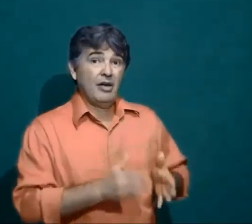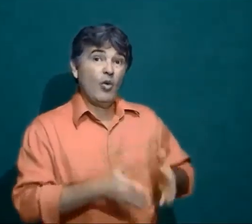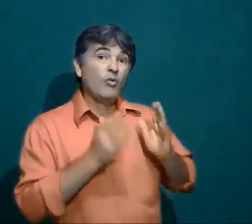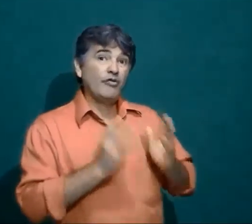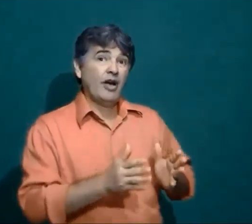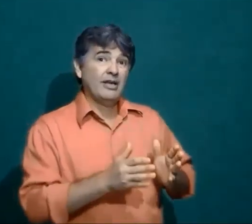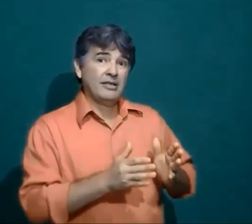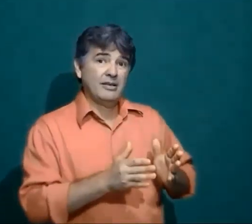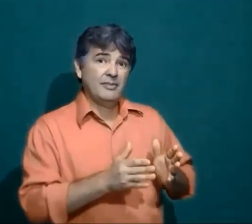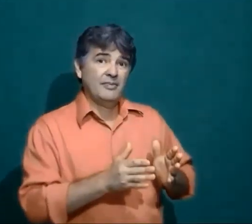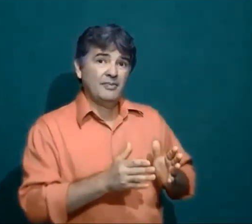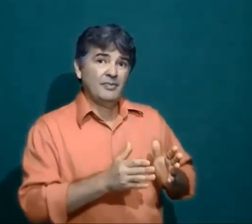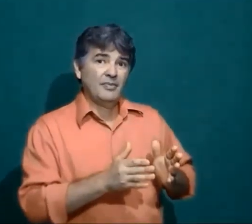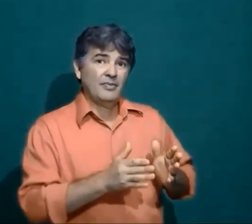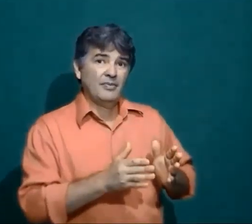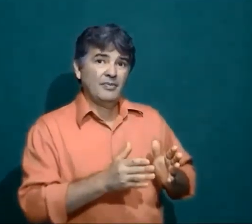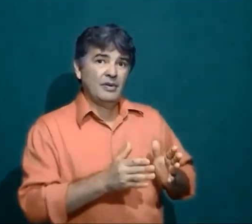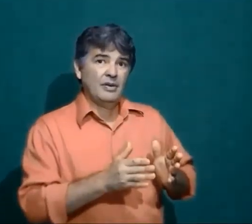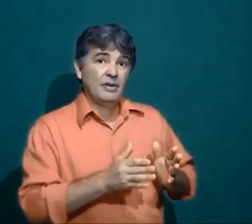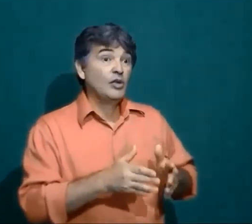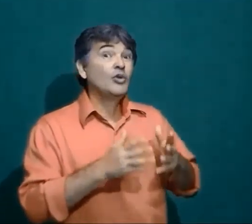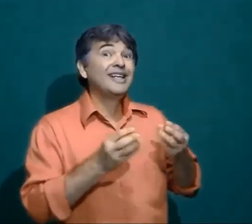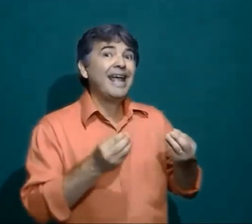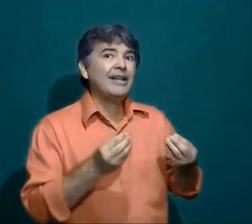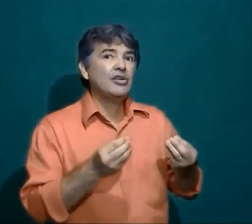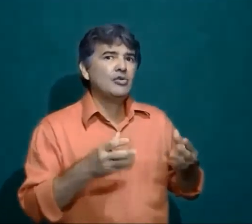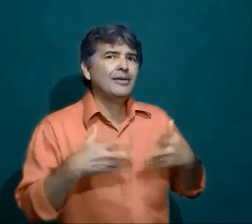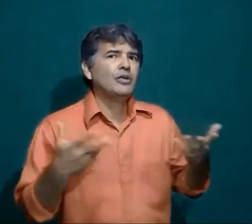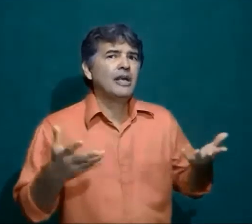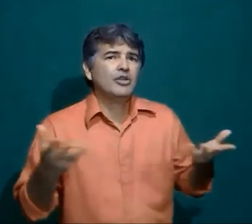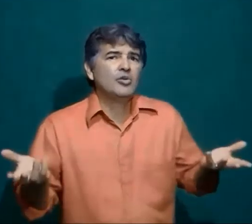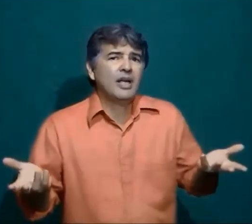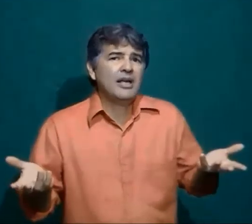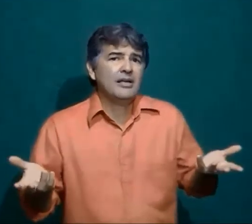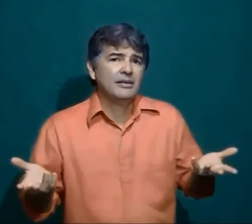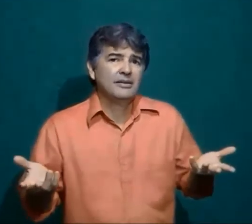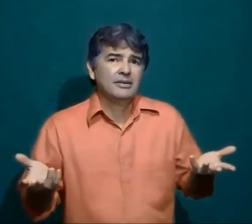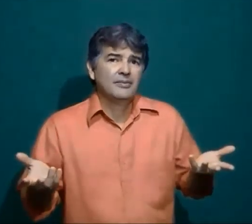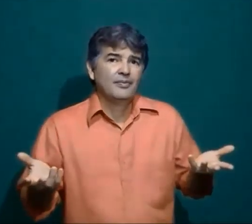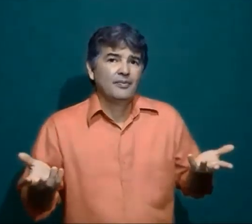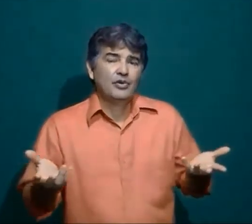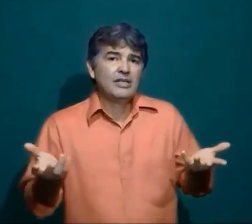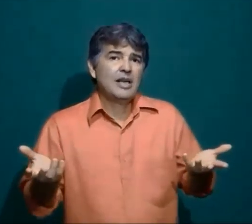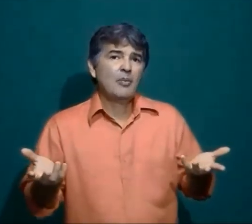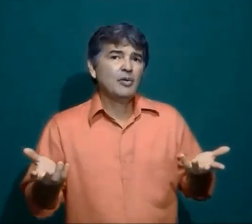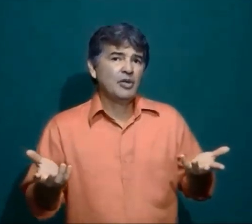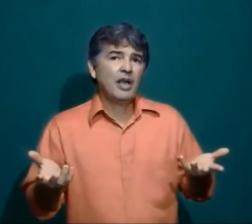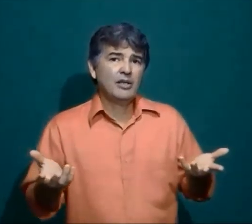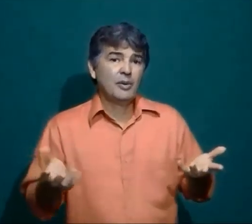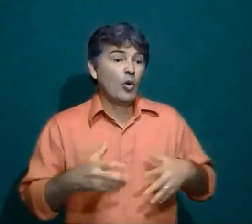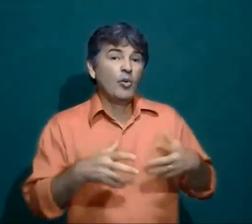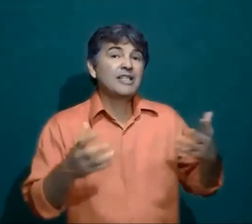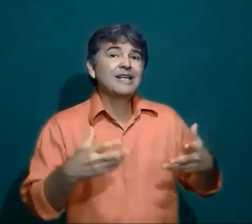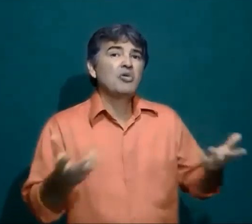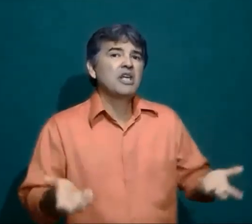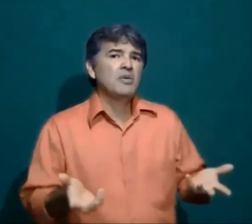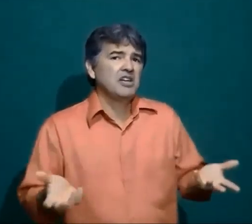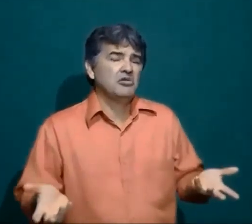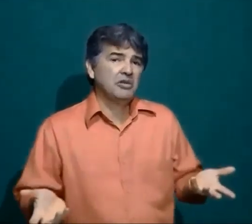Como faz Que nutrientes Quer nutrientes? Não tem Não tem sinal para nutrientes Para composição química Não